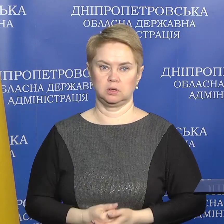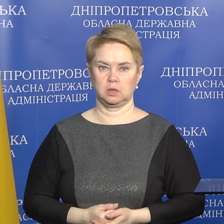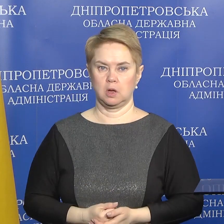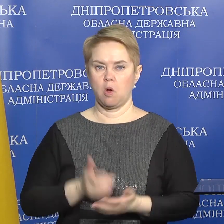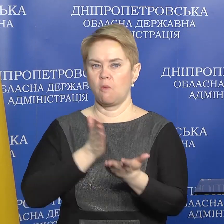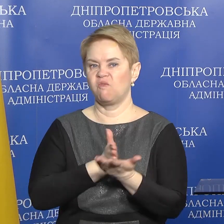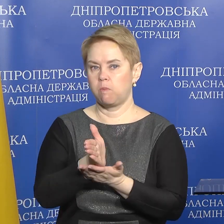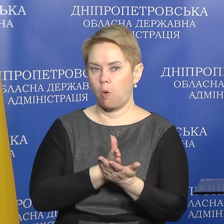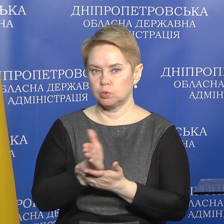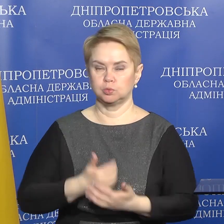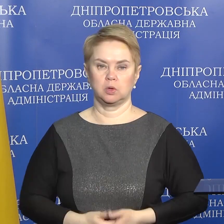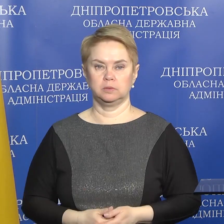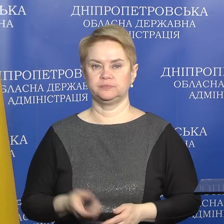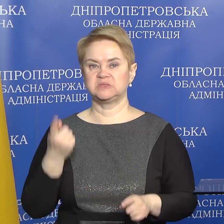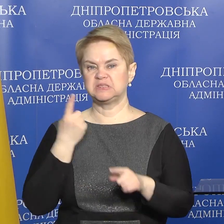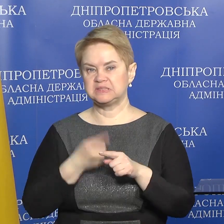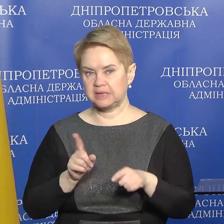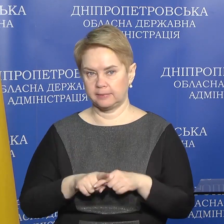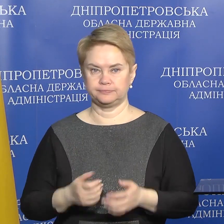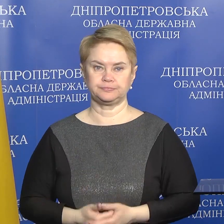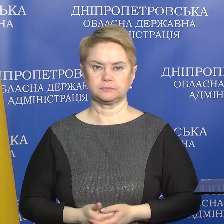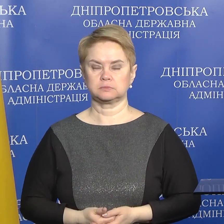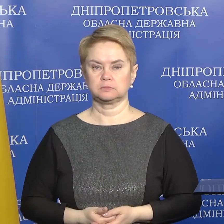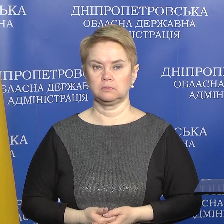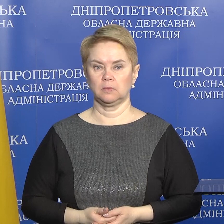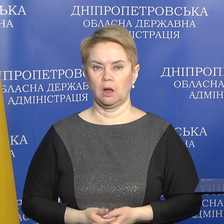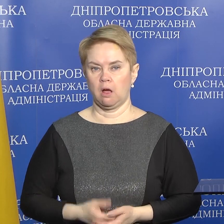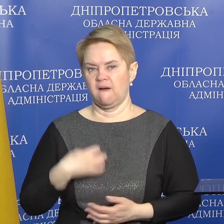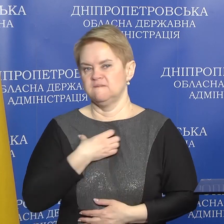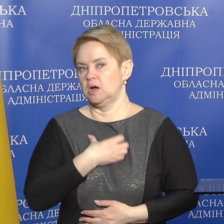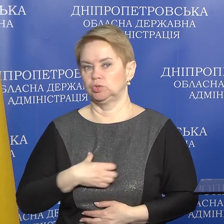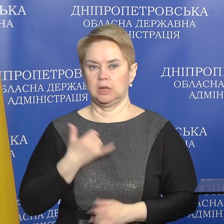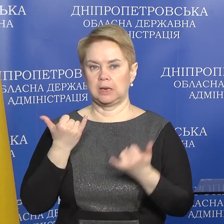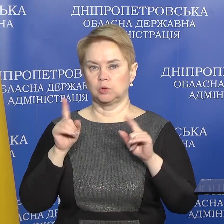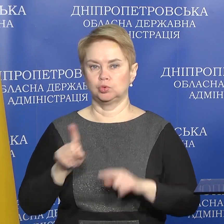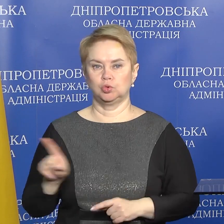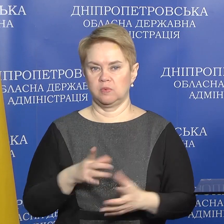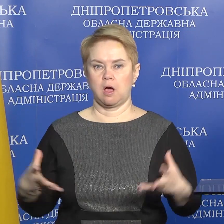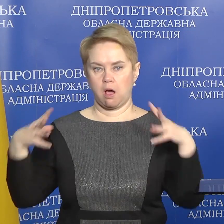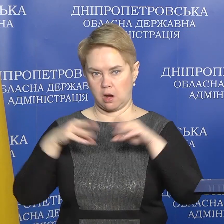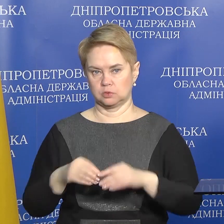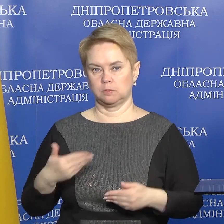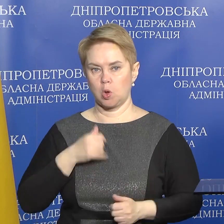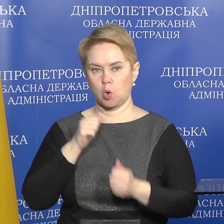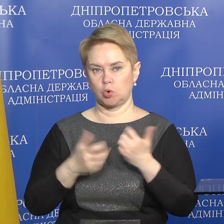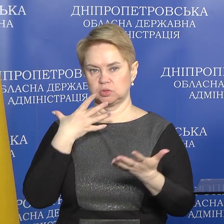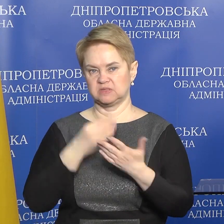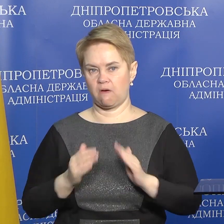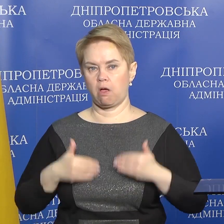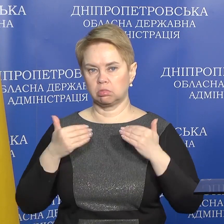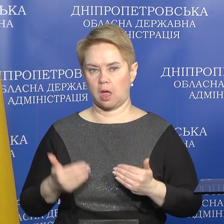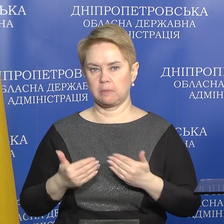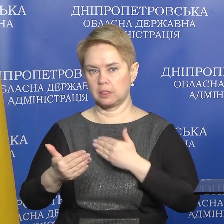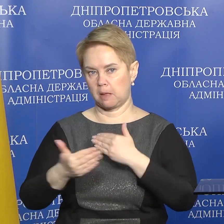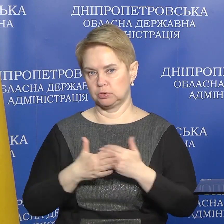в сфері послуг, це вкрай важливо для того, щоб всі рази ми кожен на своєму етапі